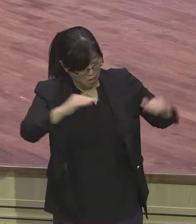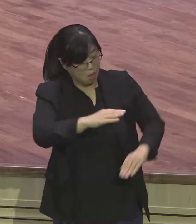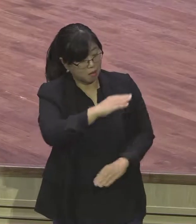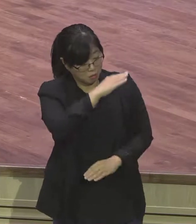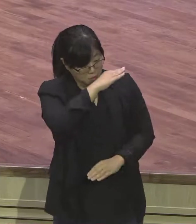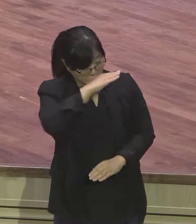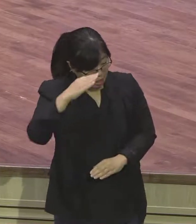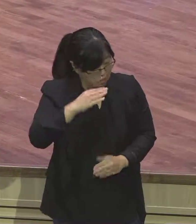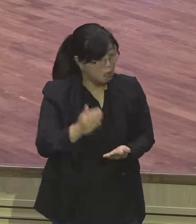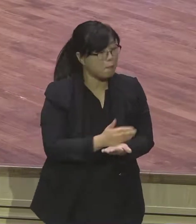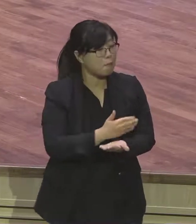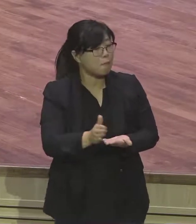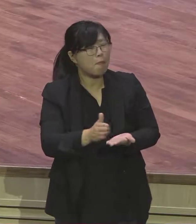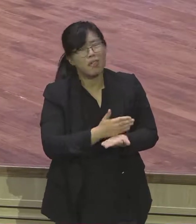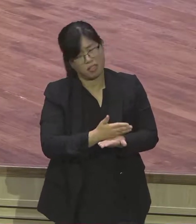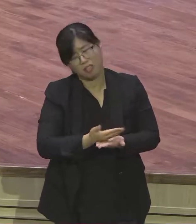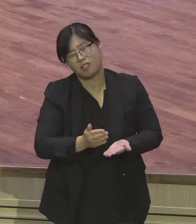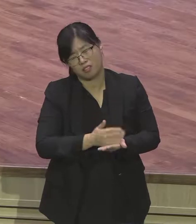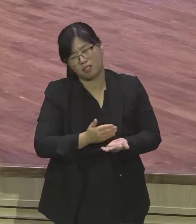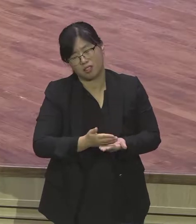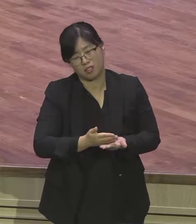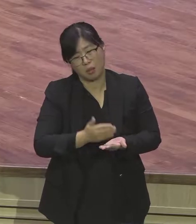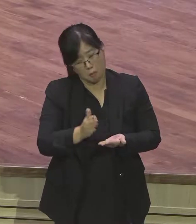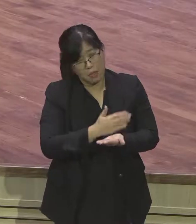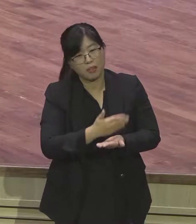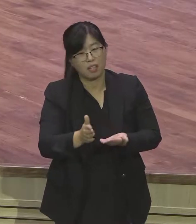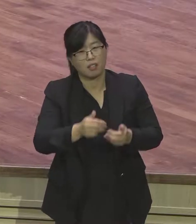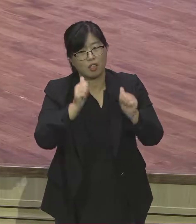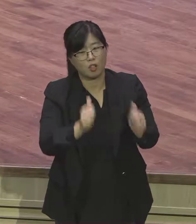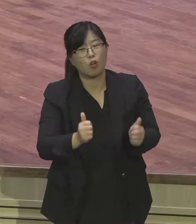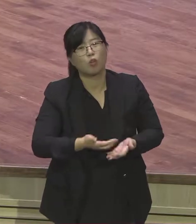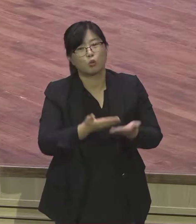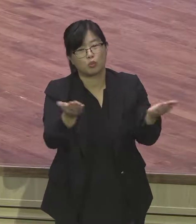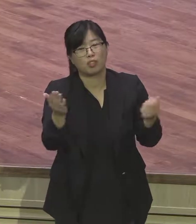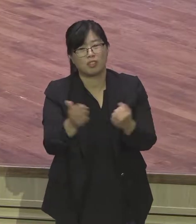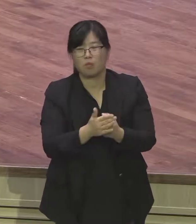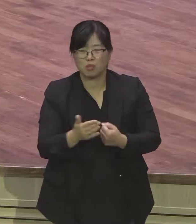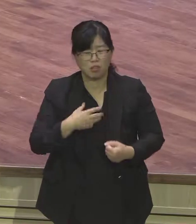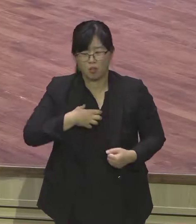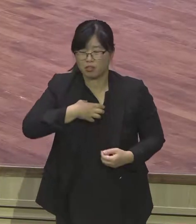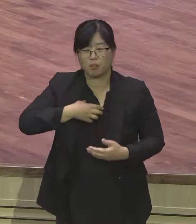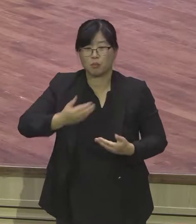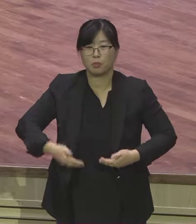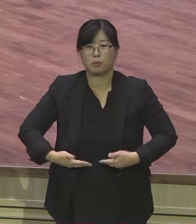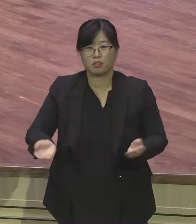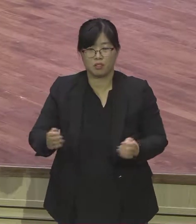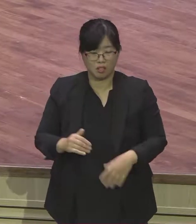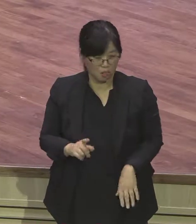대해서 뭐 그렇게 뭐 애굴복걸 하면서 밥 못 자 못 자가면서 그렇게 고민할 거 없어요